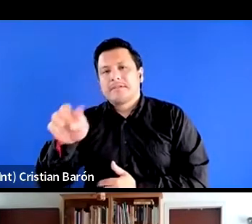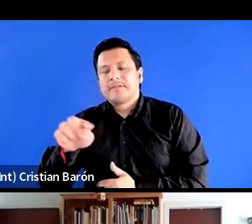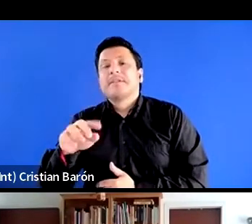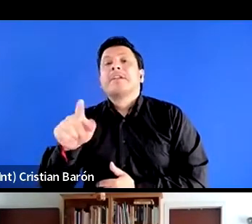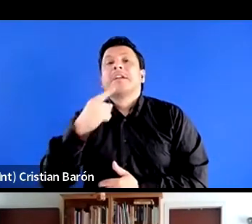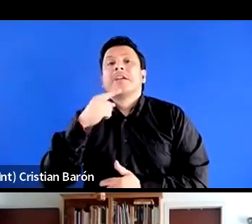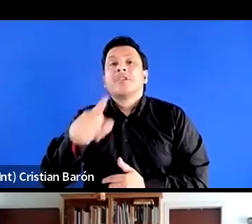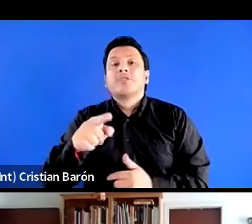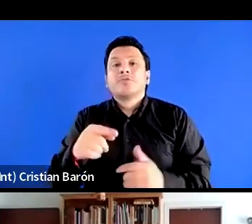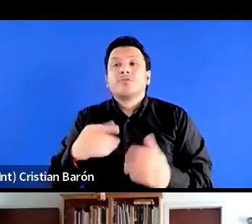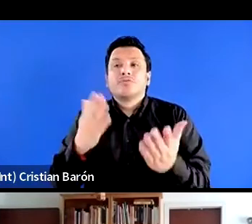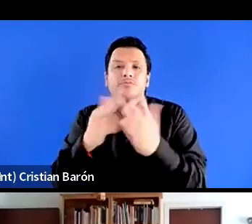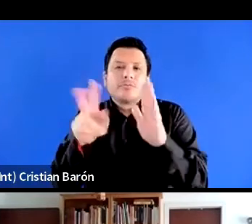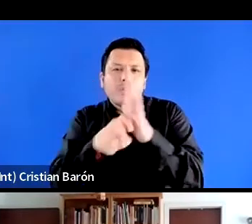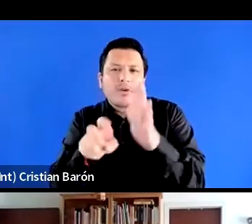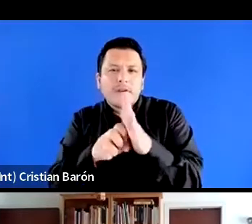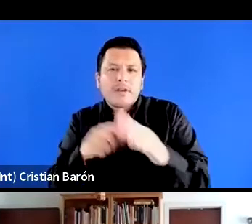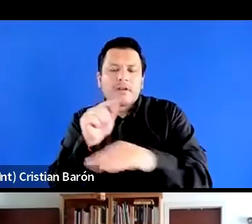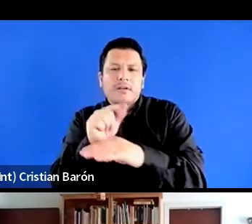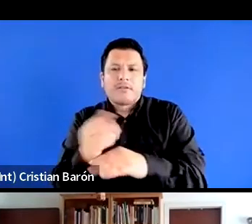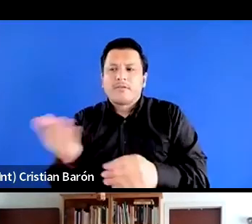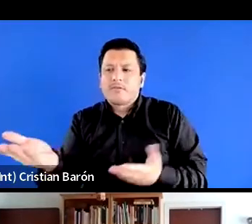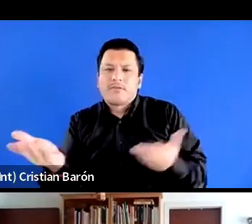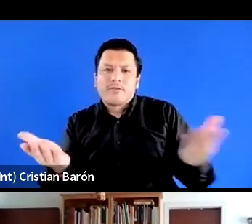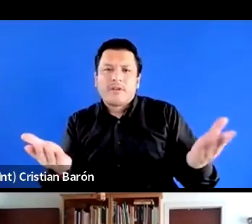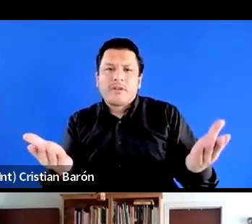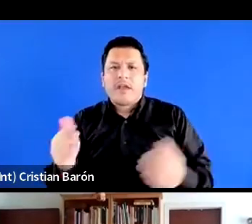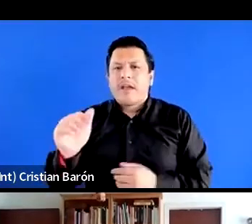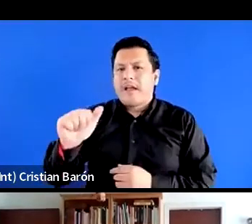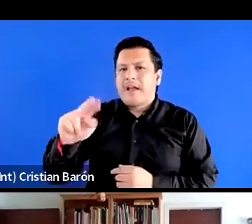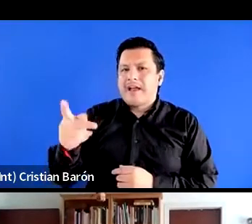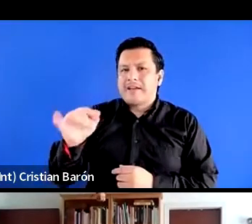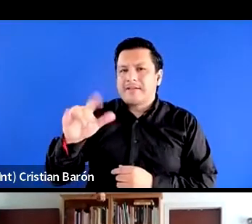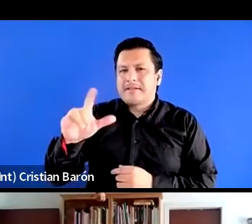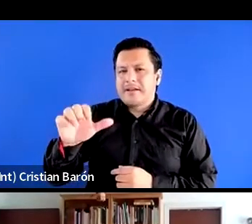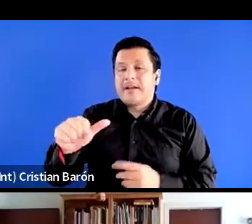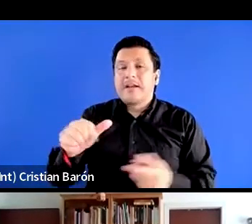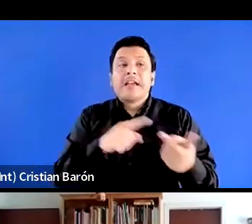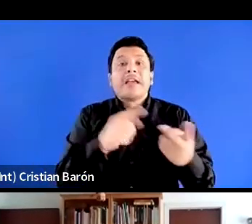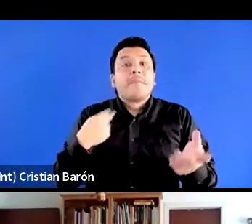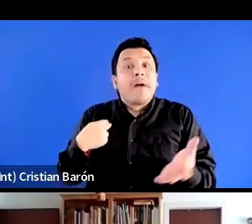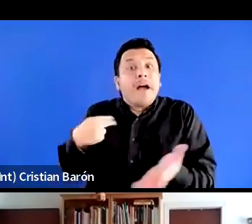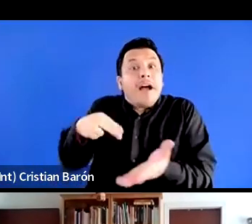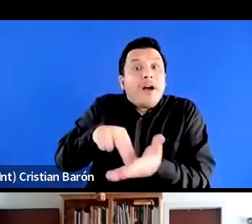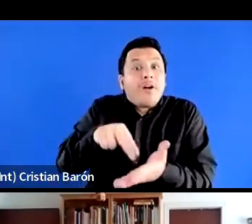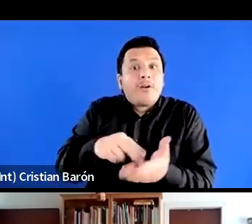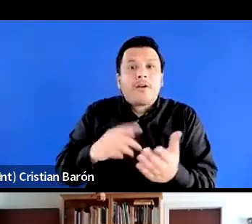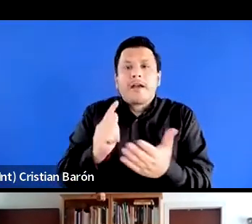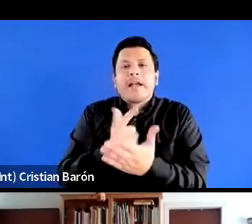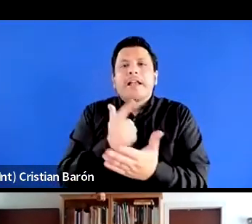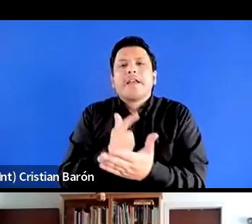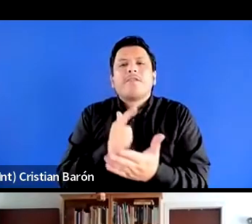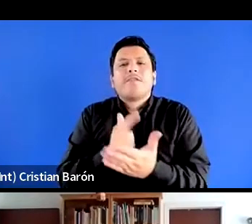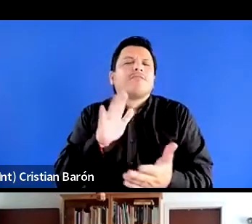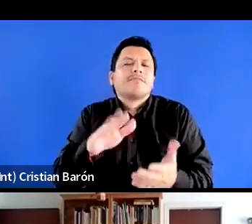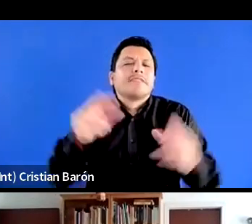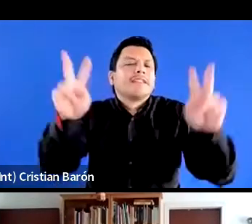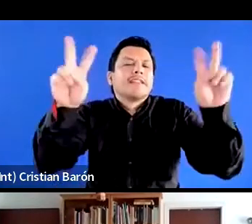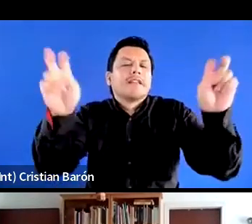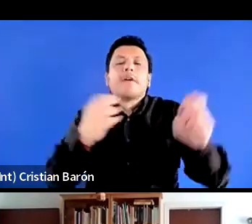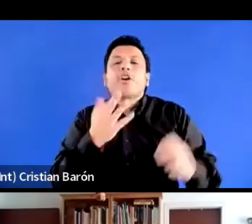conversaciones entre Angela Davis y Gina Den, y autora del libro Los Colores de la Masculinidad,